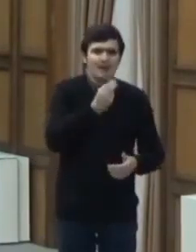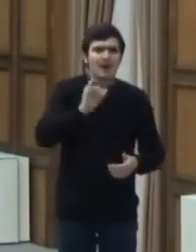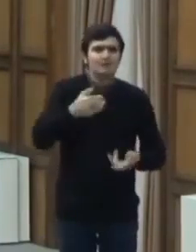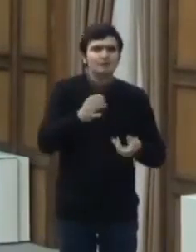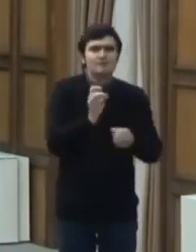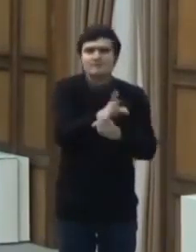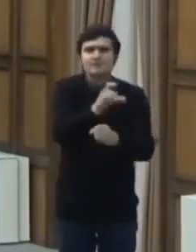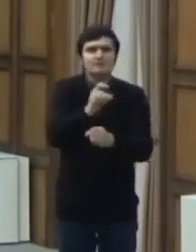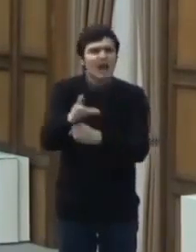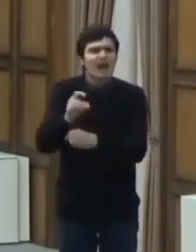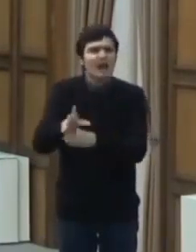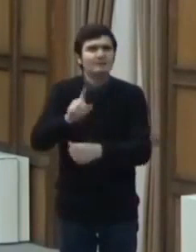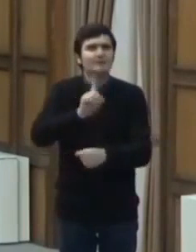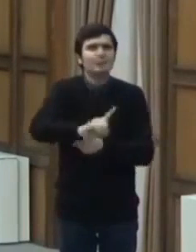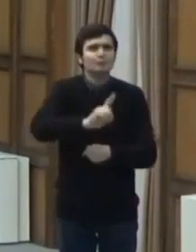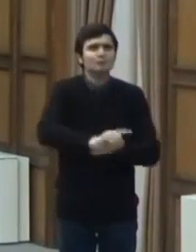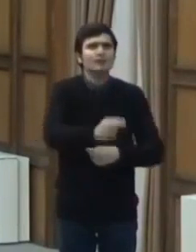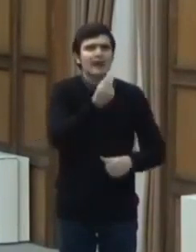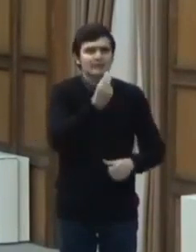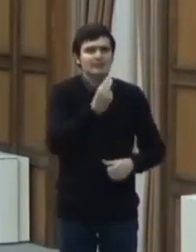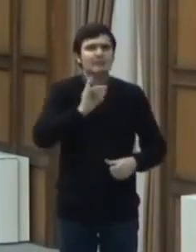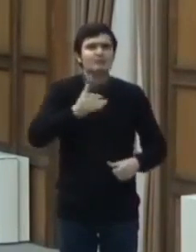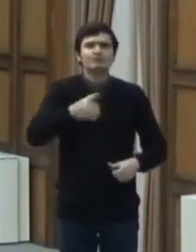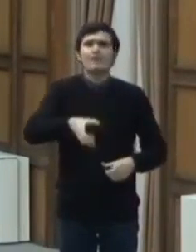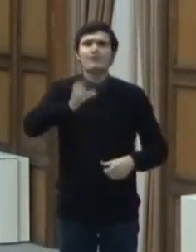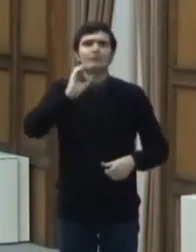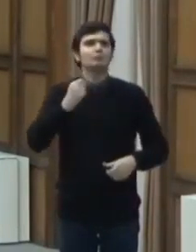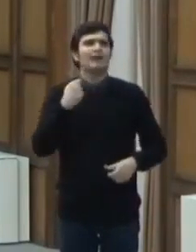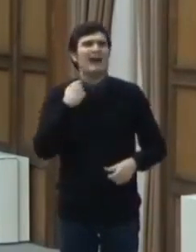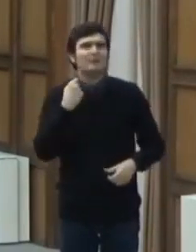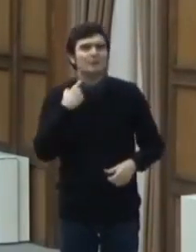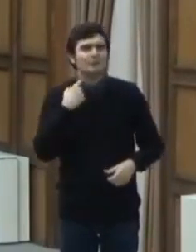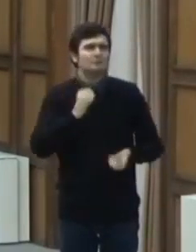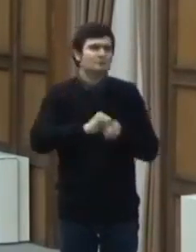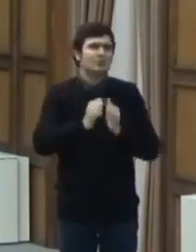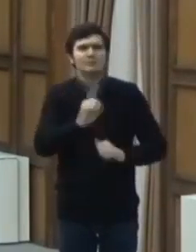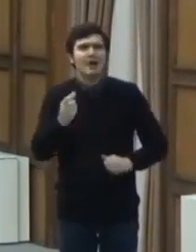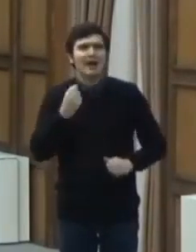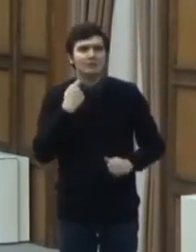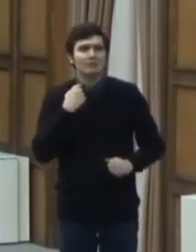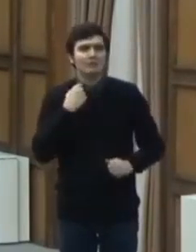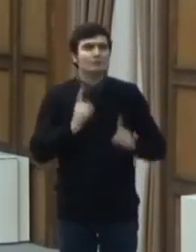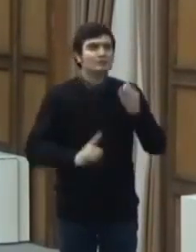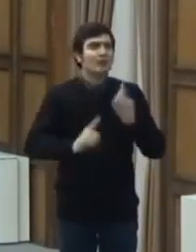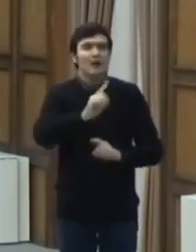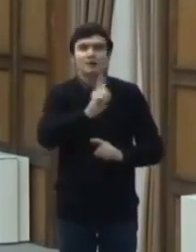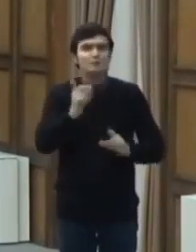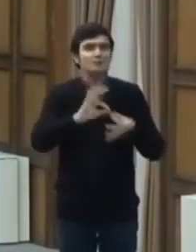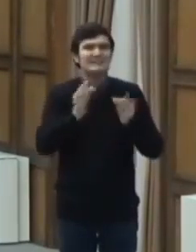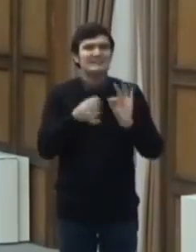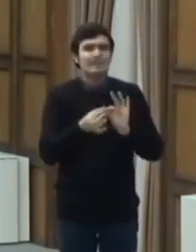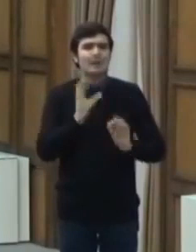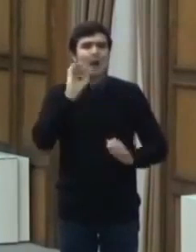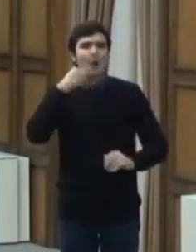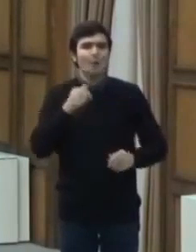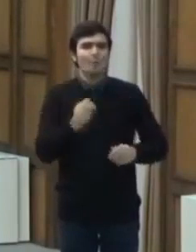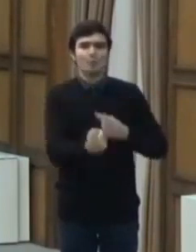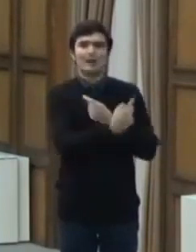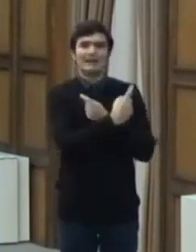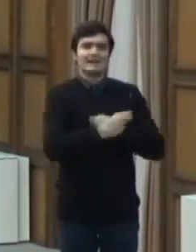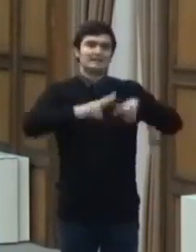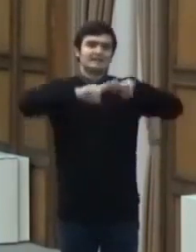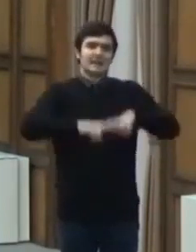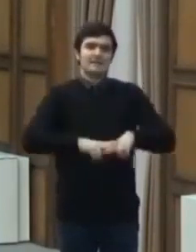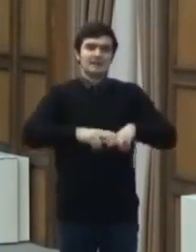comercializare a produselor alimentare și băuturilor alcoolice și nealcoolice, care nu presupun rămânerea clienților în spațiile